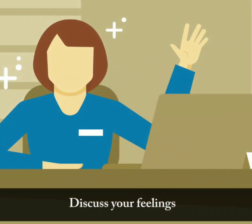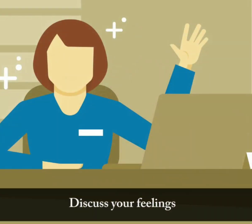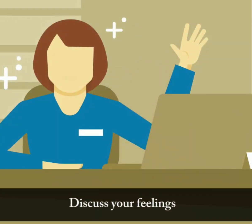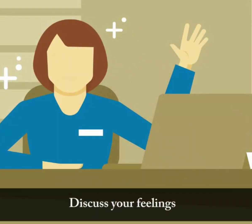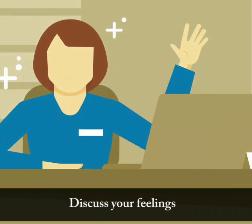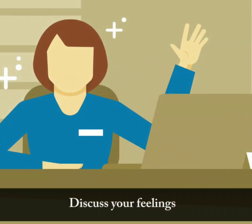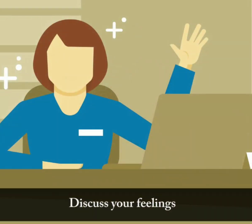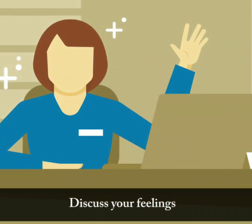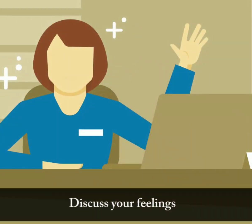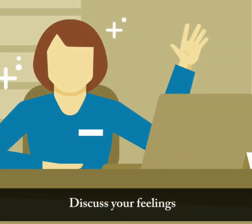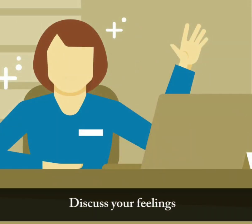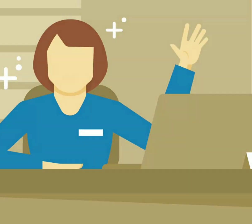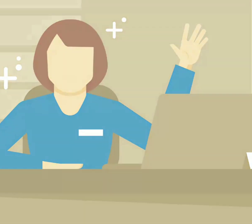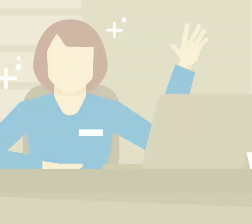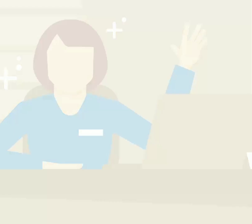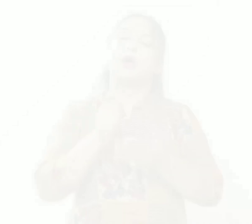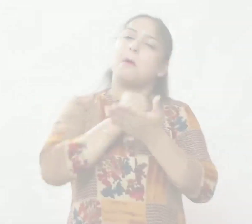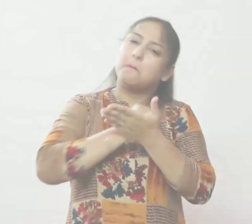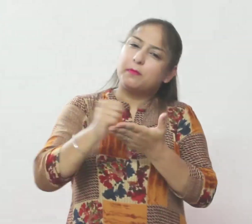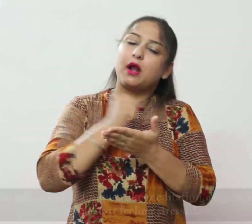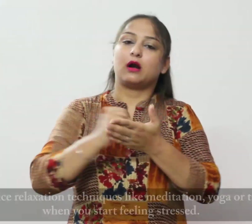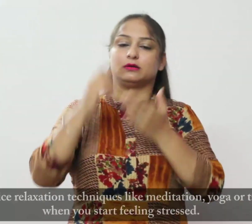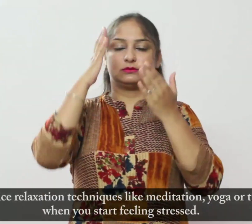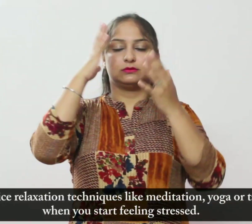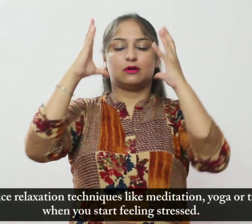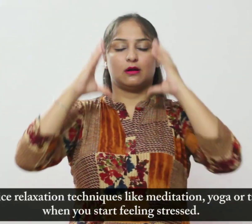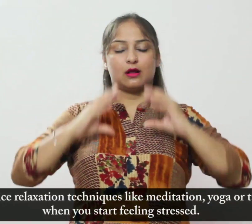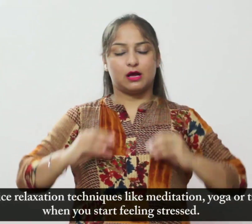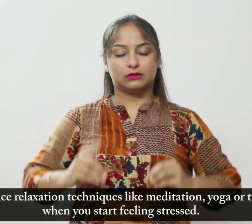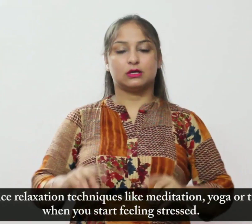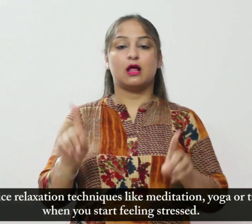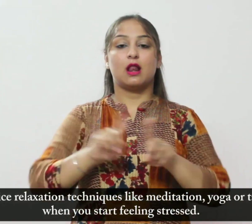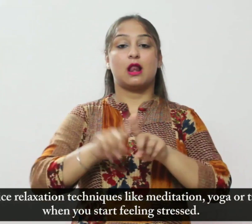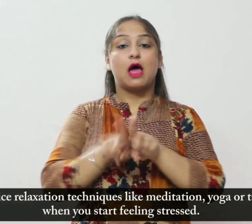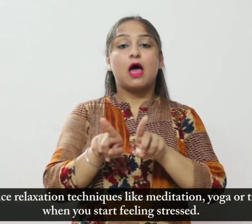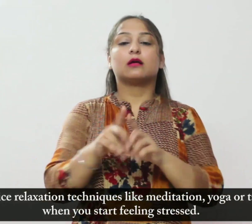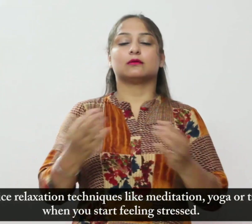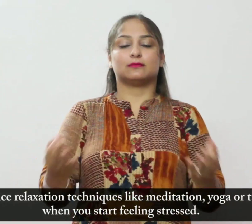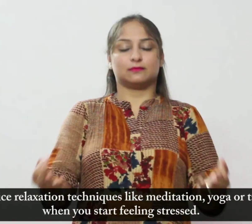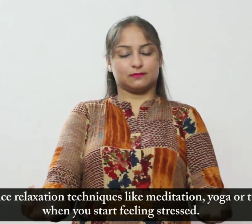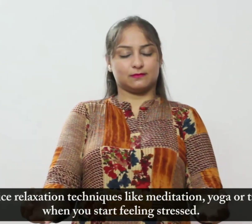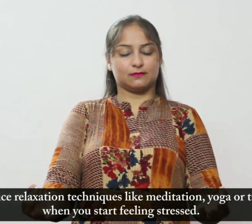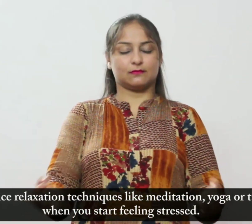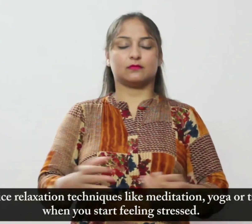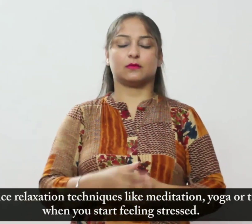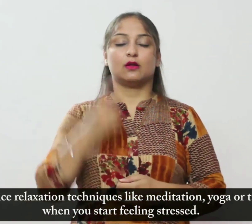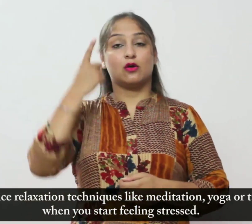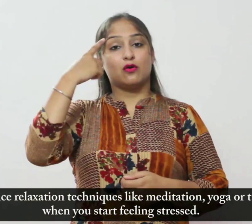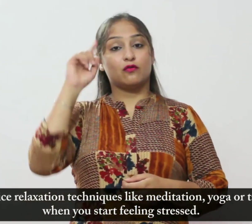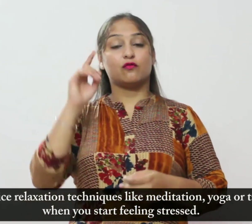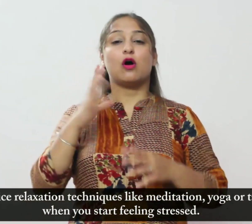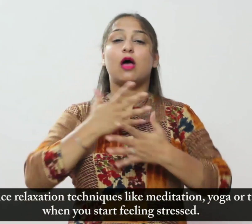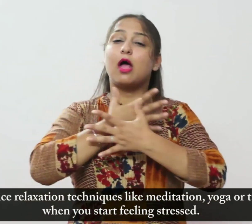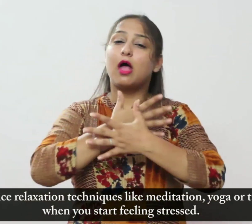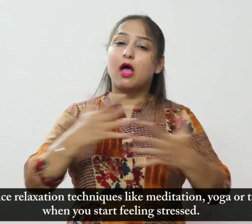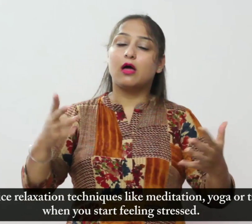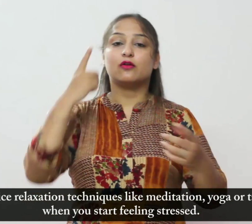जब आप तनाव महसूस करने लगें तो ध्यान, योग और ताई-ची जैसे विश्राम